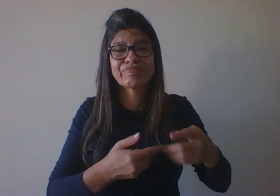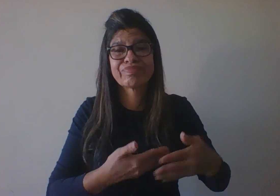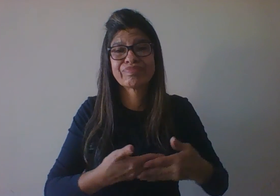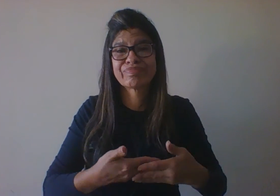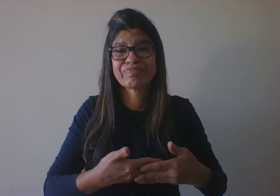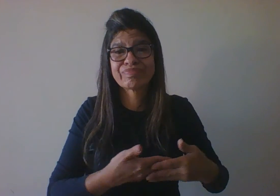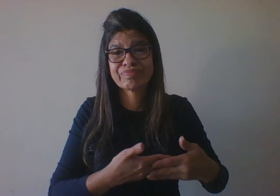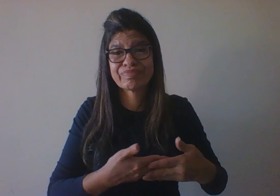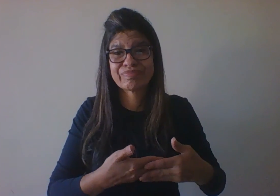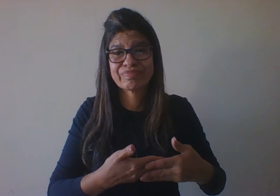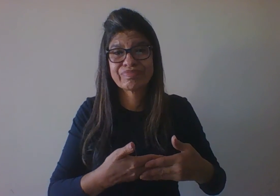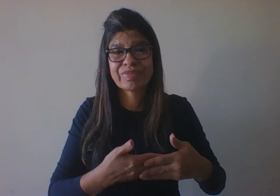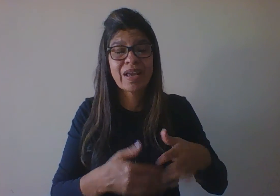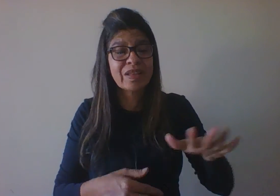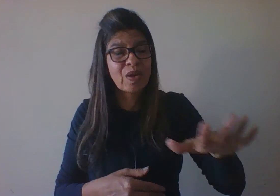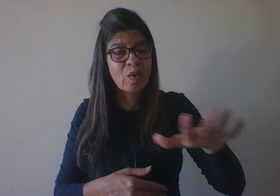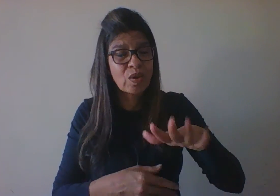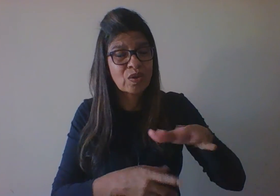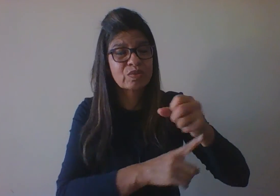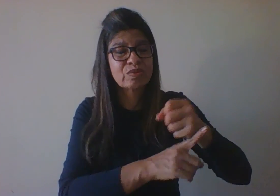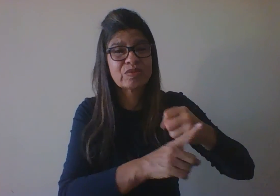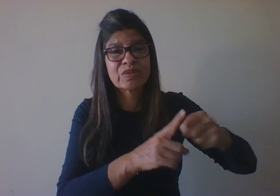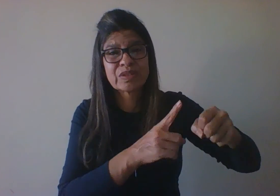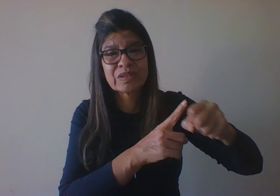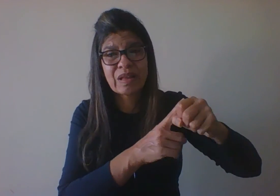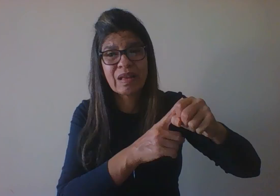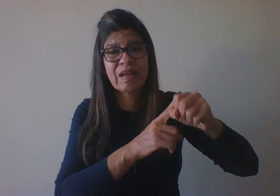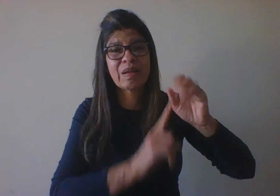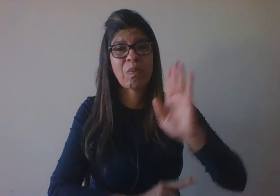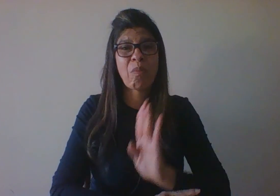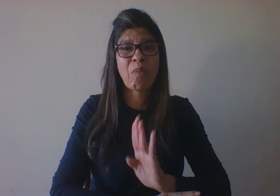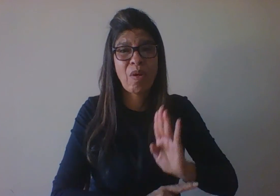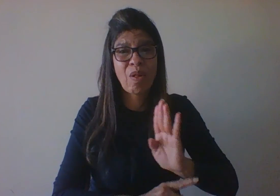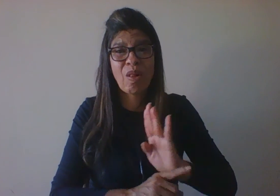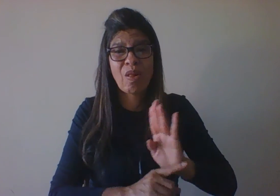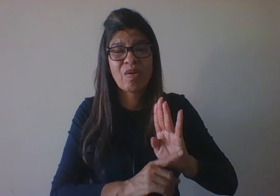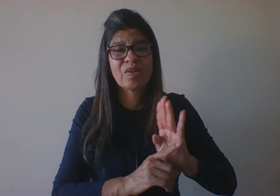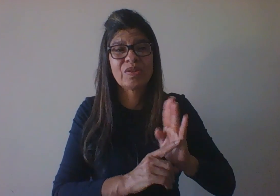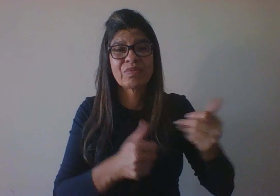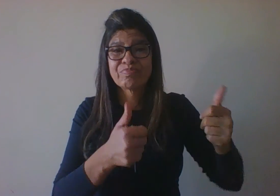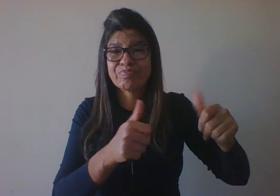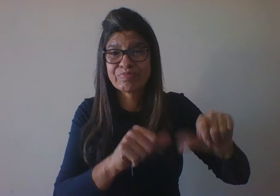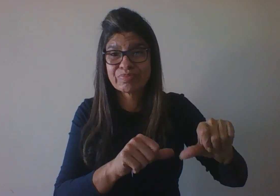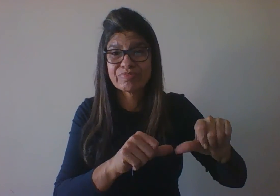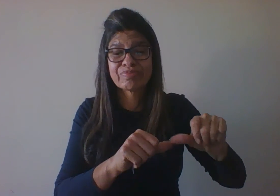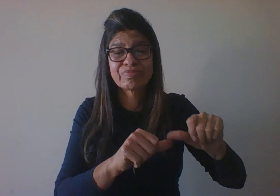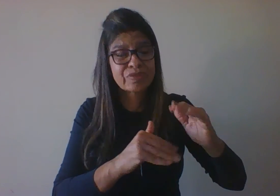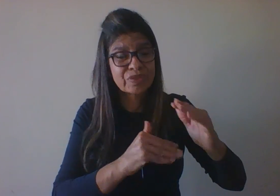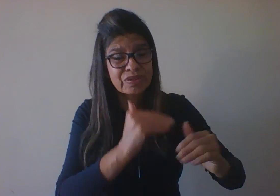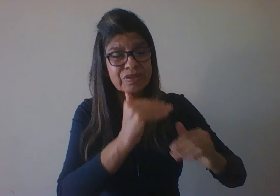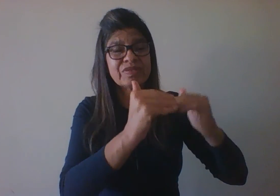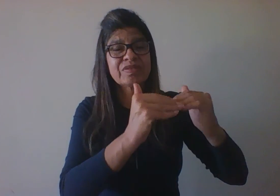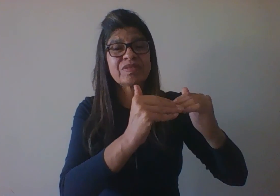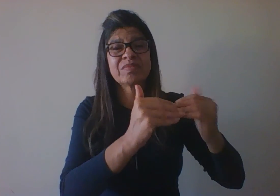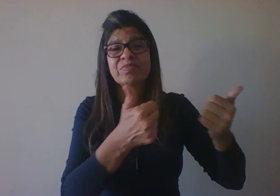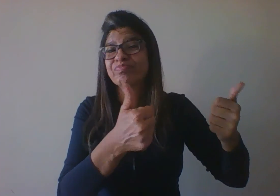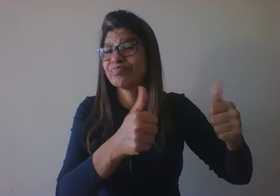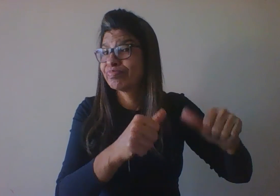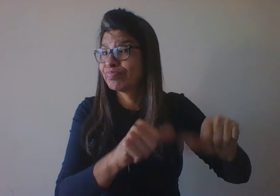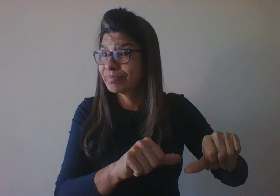desfavoráveis dificilmente vai ter o mesmo desenvolvimento ou a mesma qualidade de desenvolvimento que aquele outro do